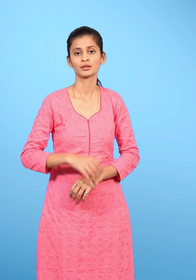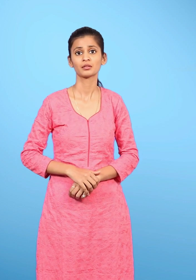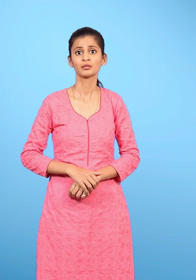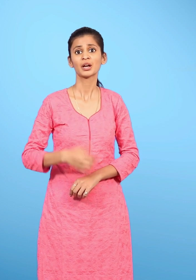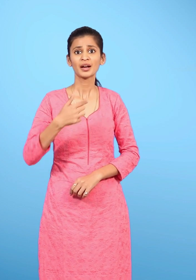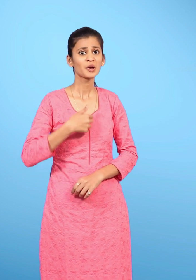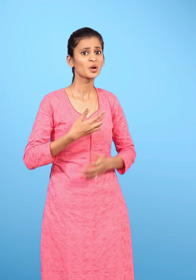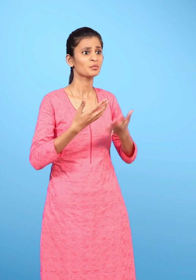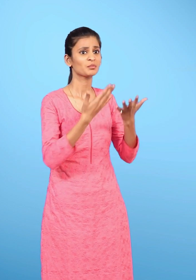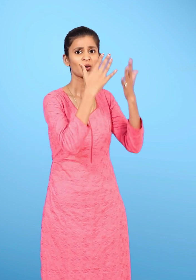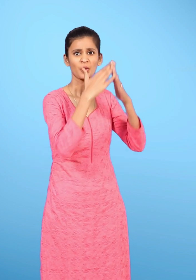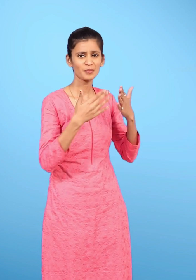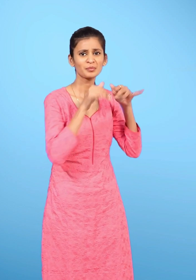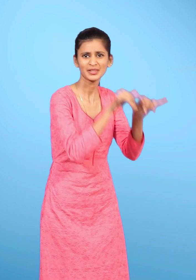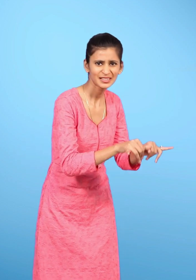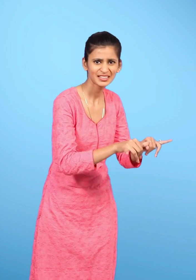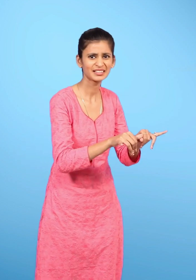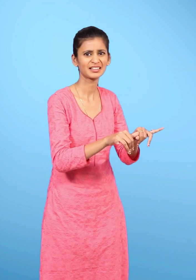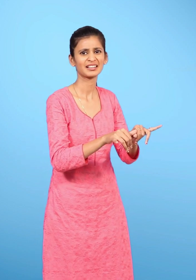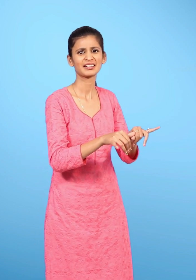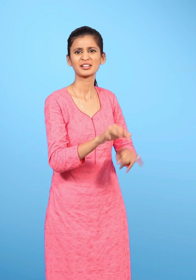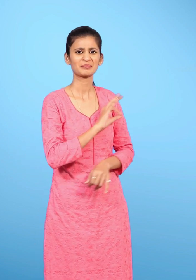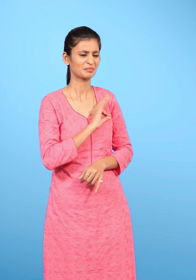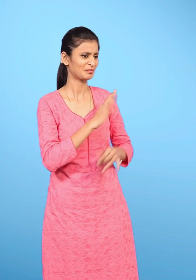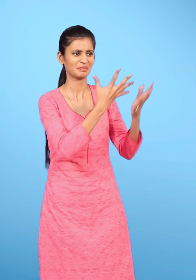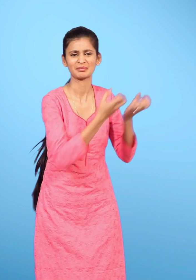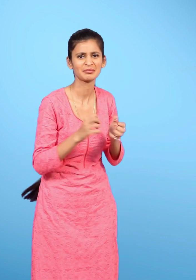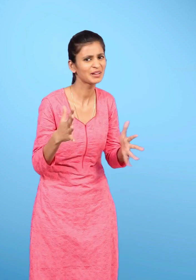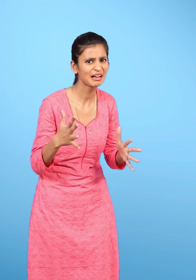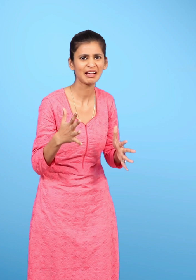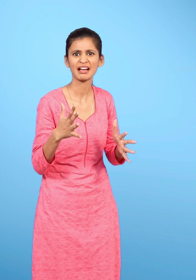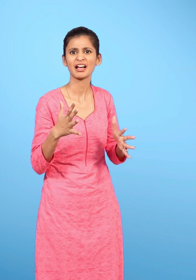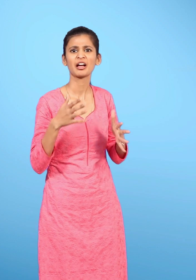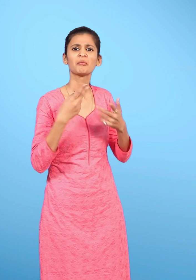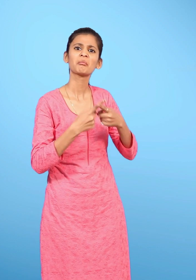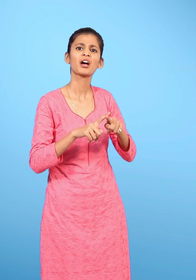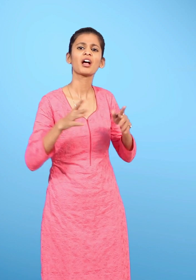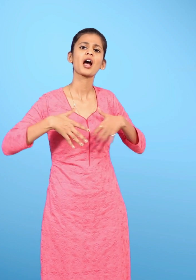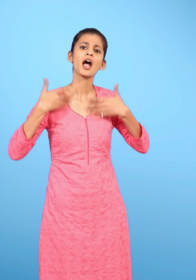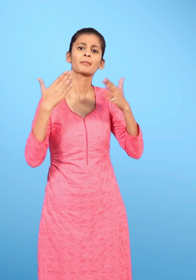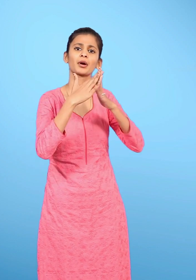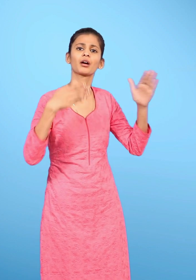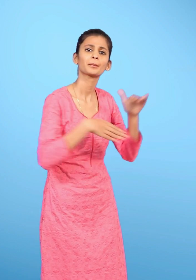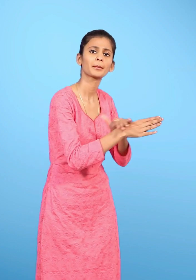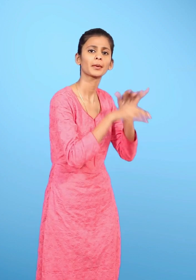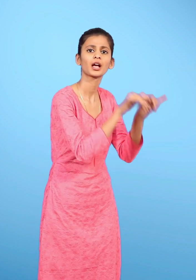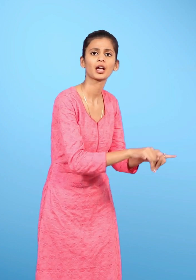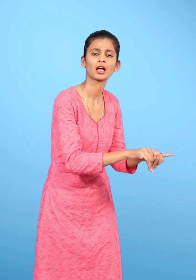जो हमारे मरजी के बेना हमारे घर में रहते हैं उनके चित्रों में